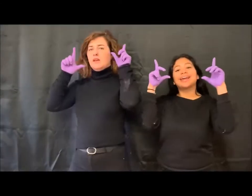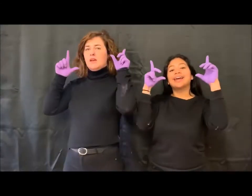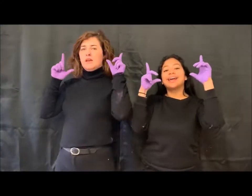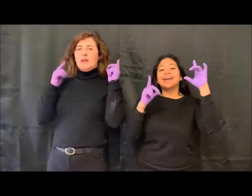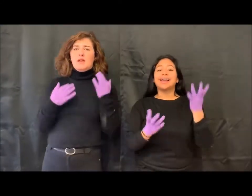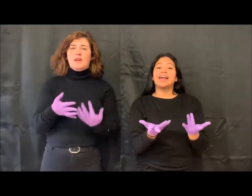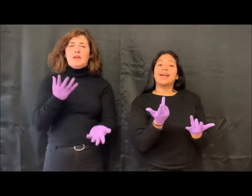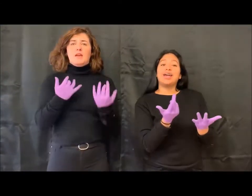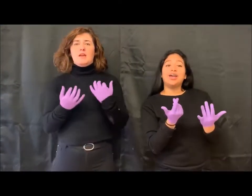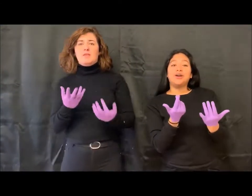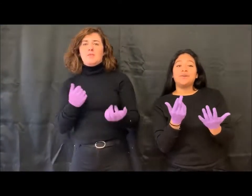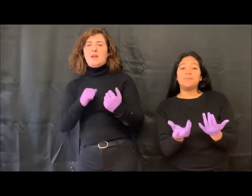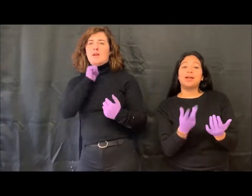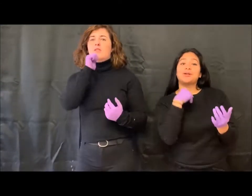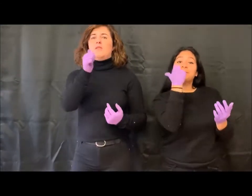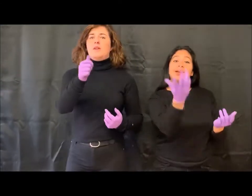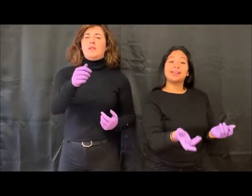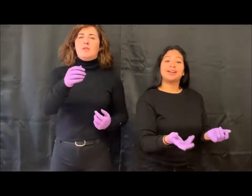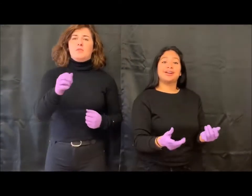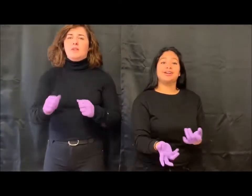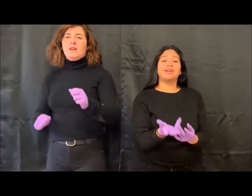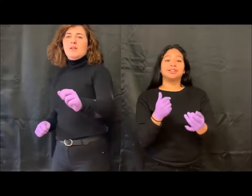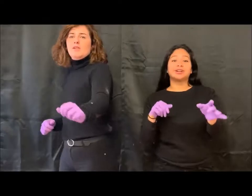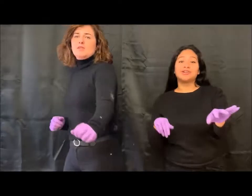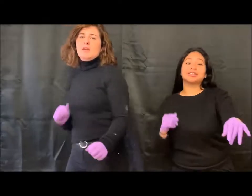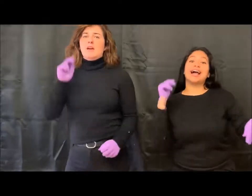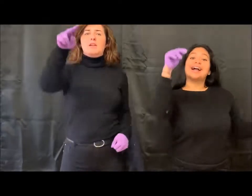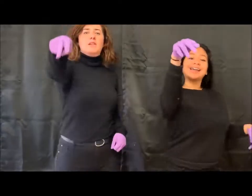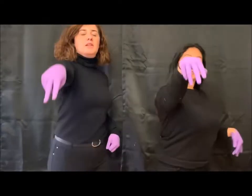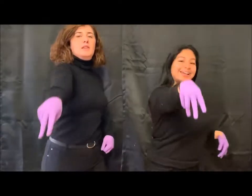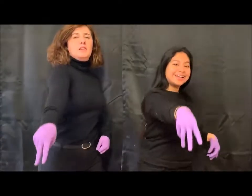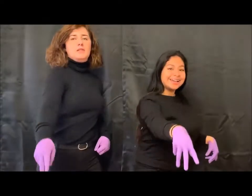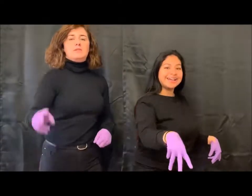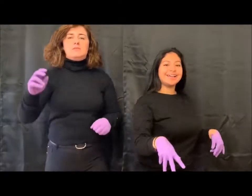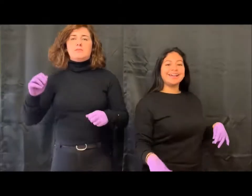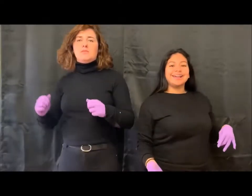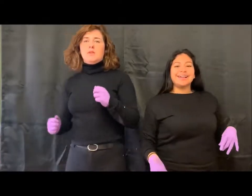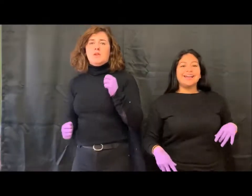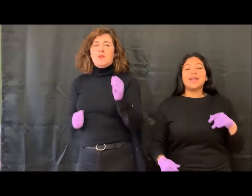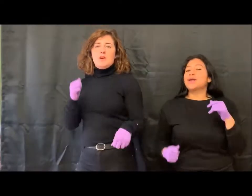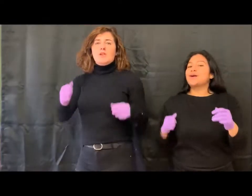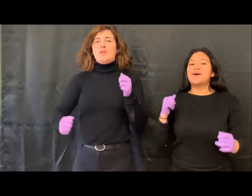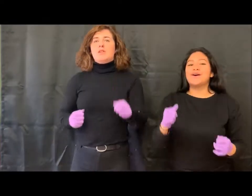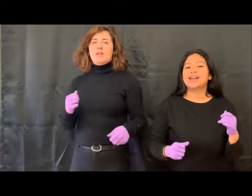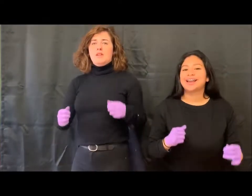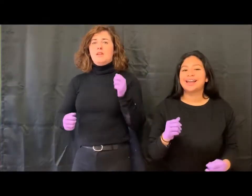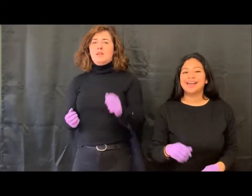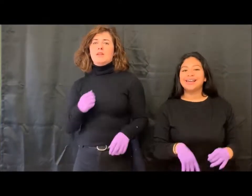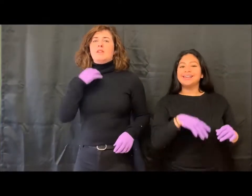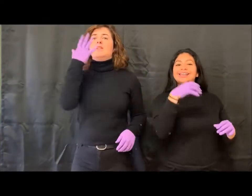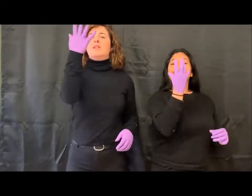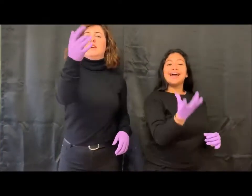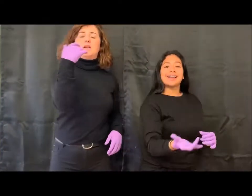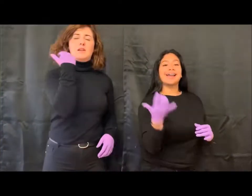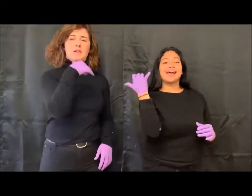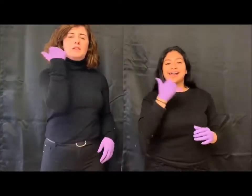Desperté en un prado verde muy lejos de aquí Corré, grité y